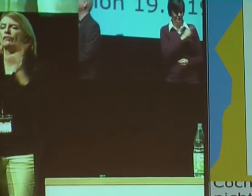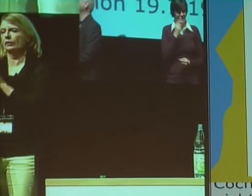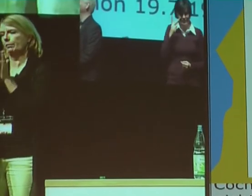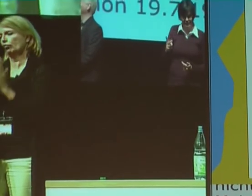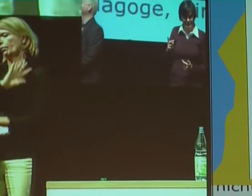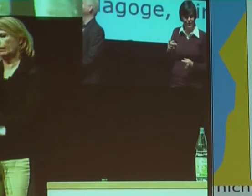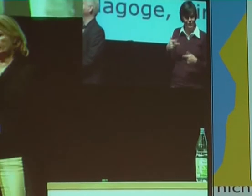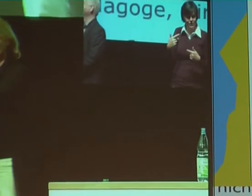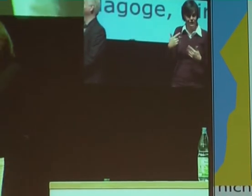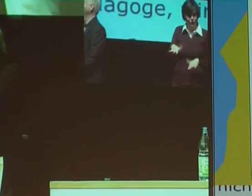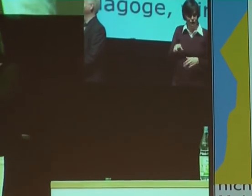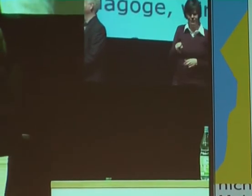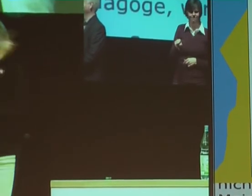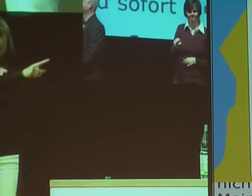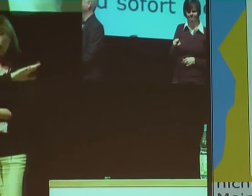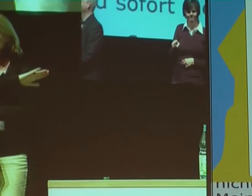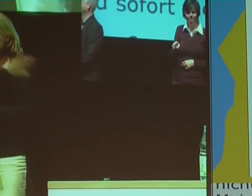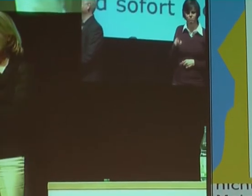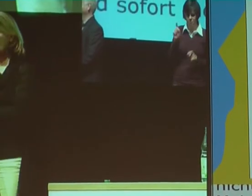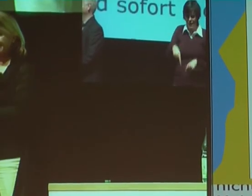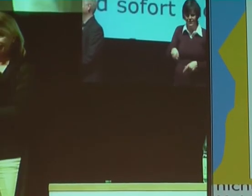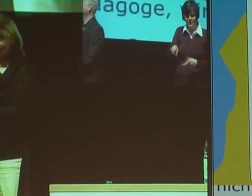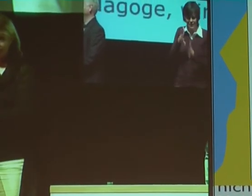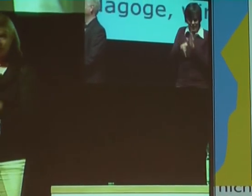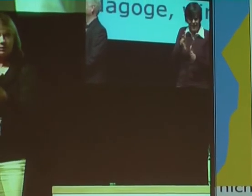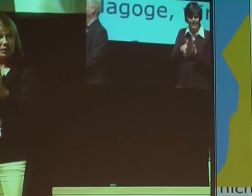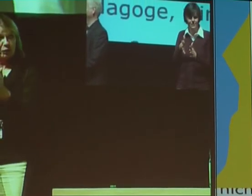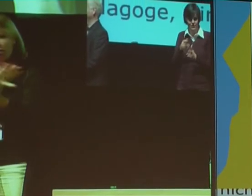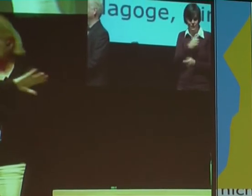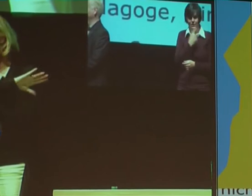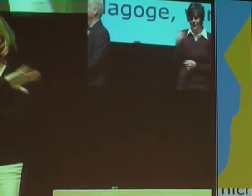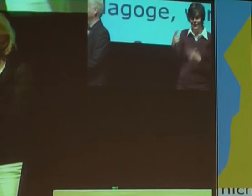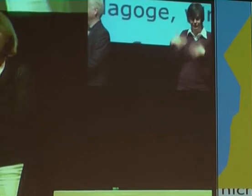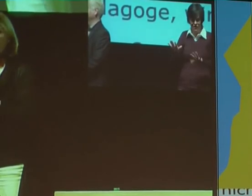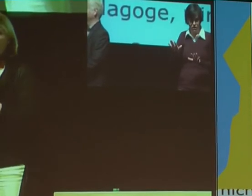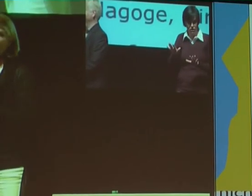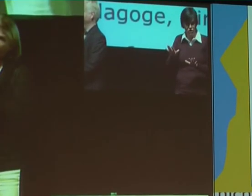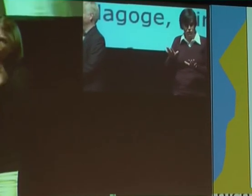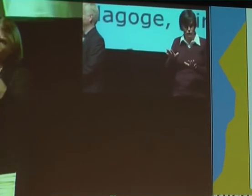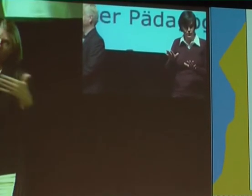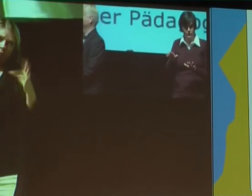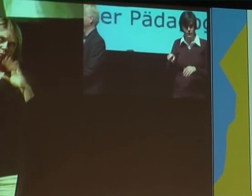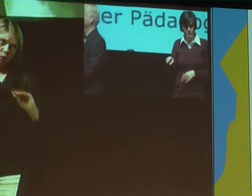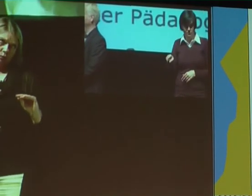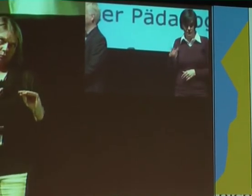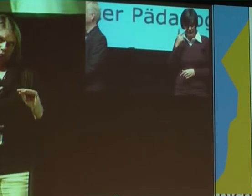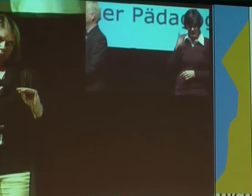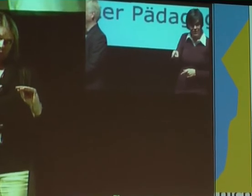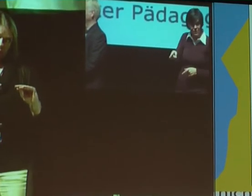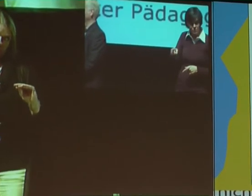CIC-Zentren inzwischen auch mit Gebärden auch gearbeitet wird. Nur Sie müssen sich da informieren,